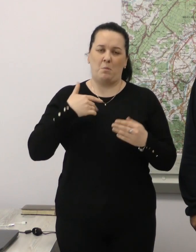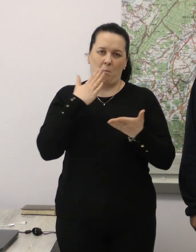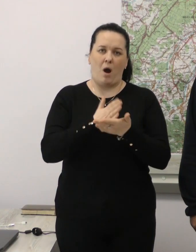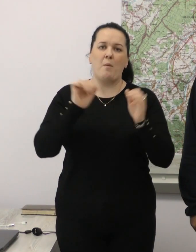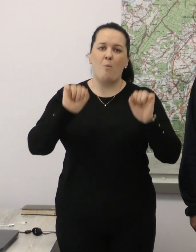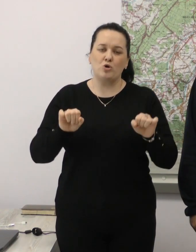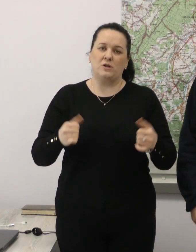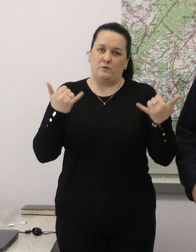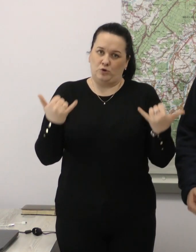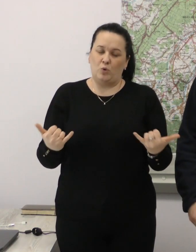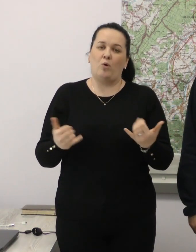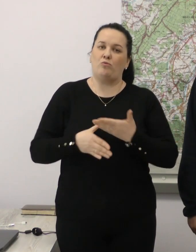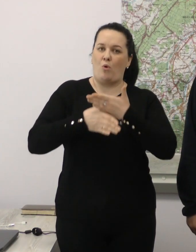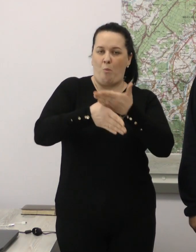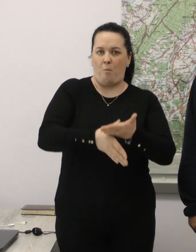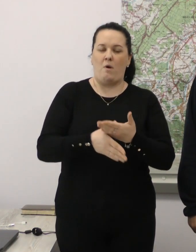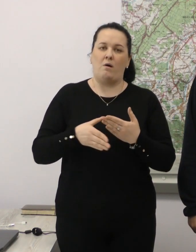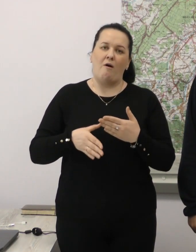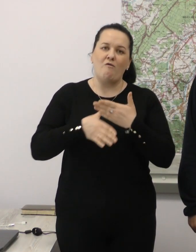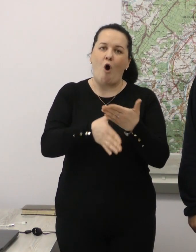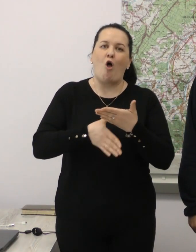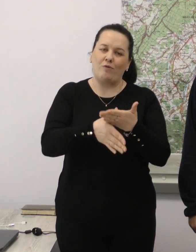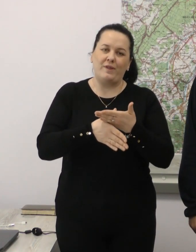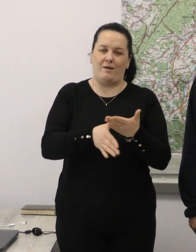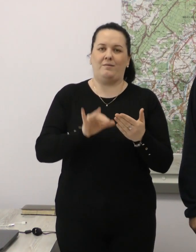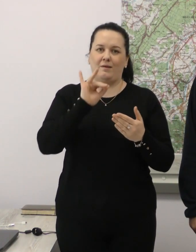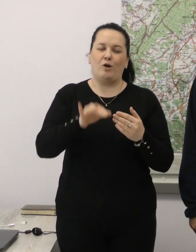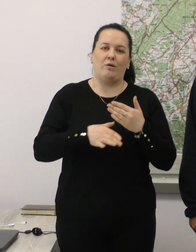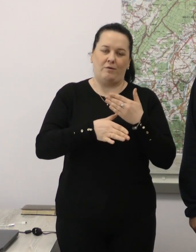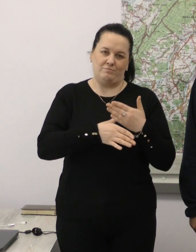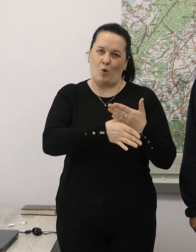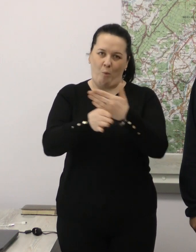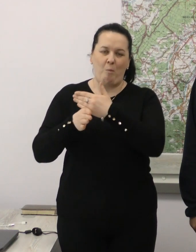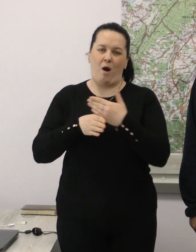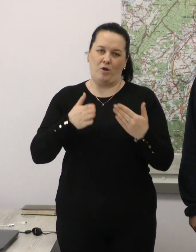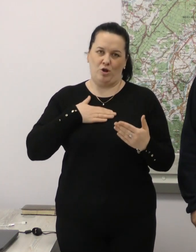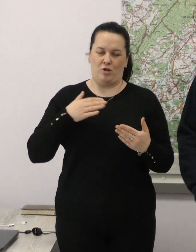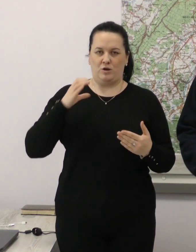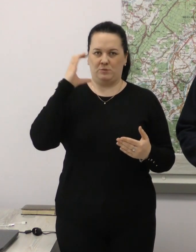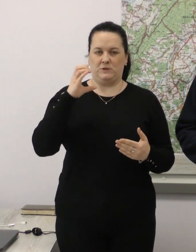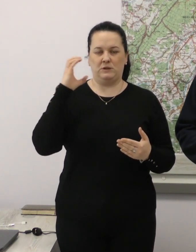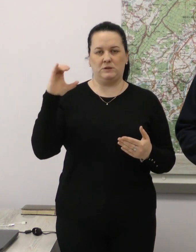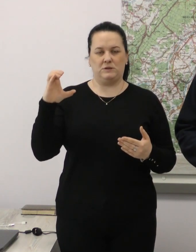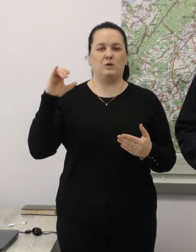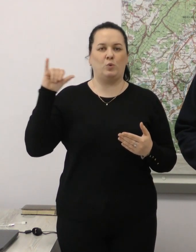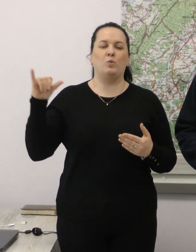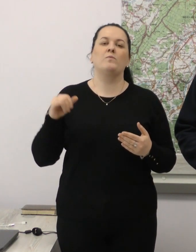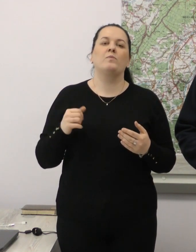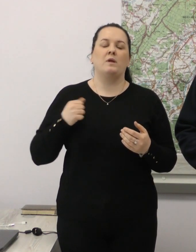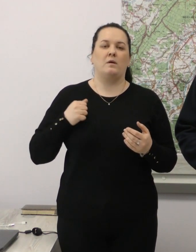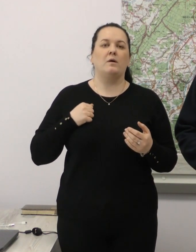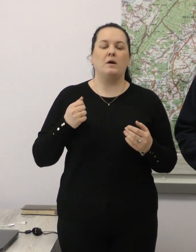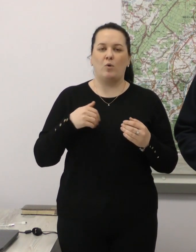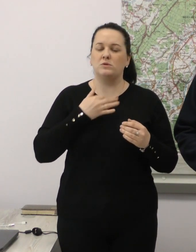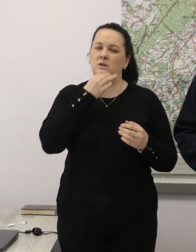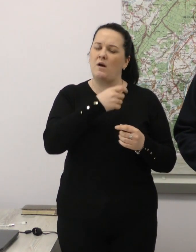можливість сьогодні допомагати, волонтерити і допомагати нашим Збройним силам України. Хотів би сказати декілька